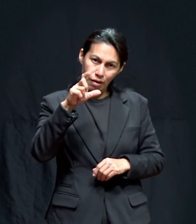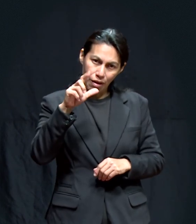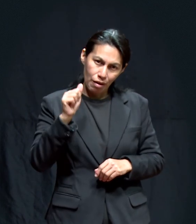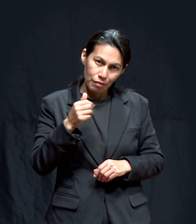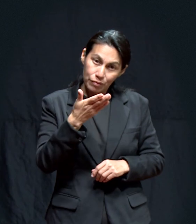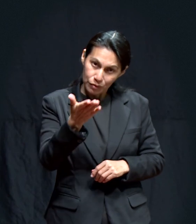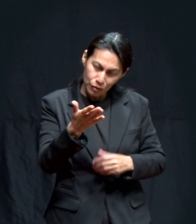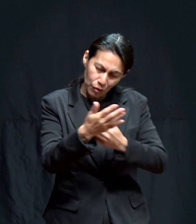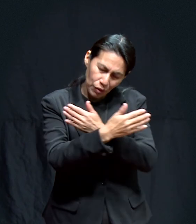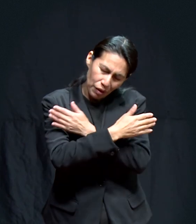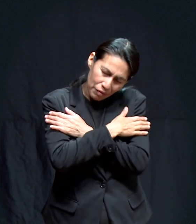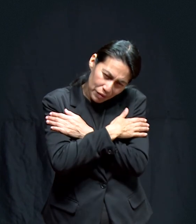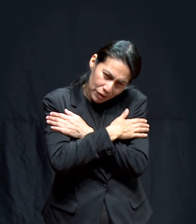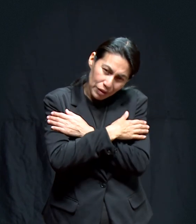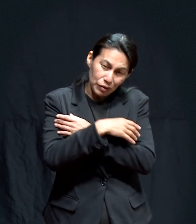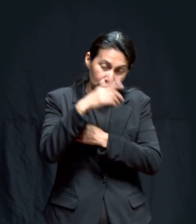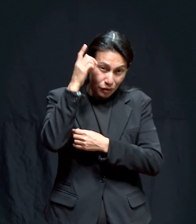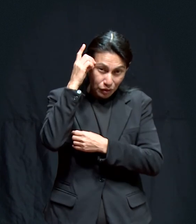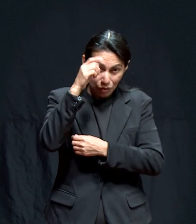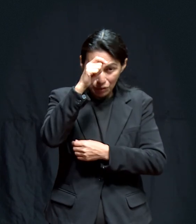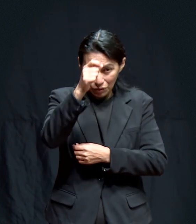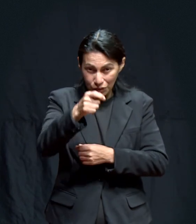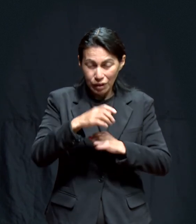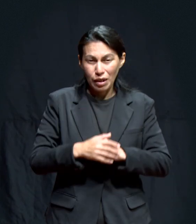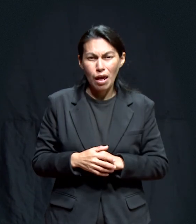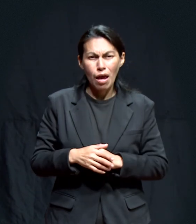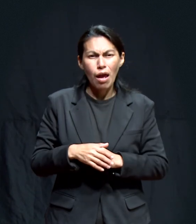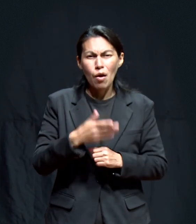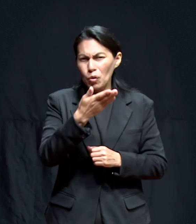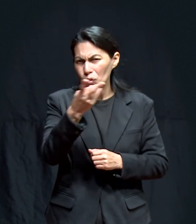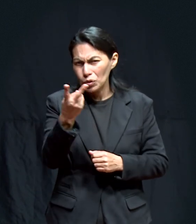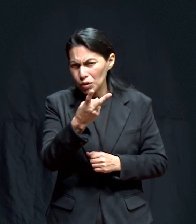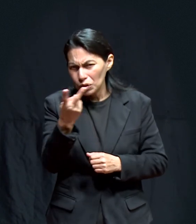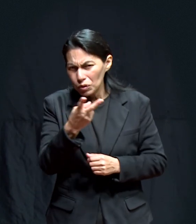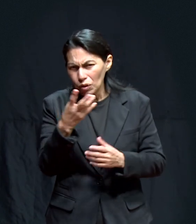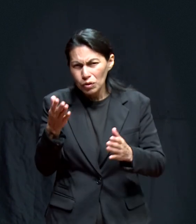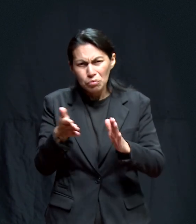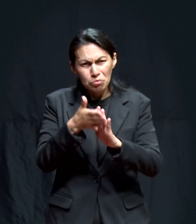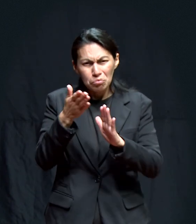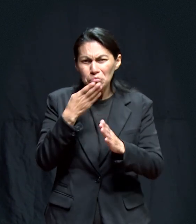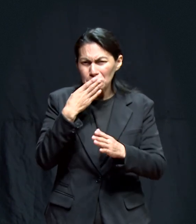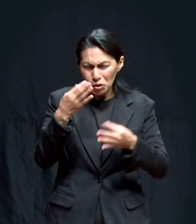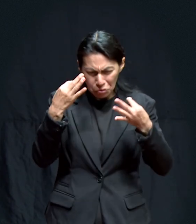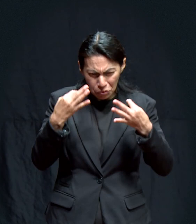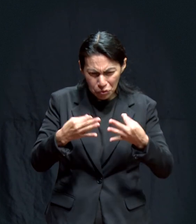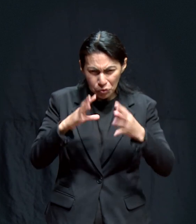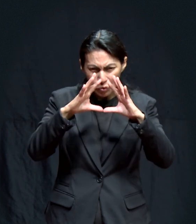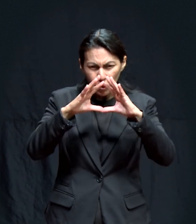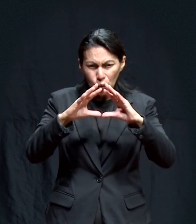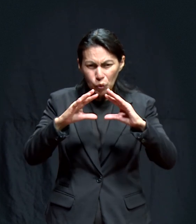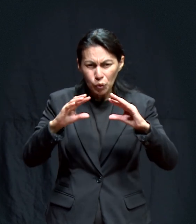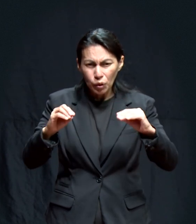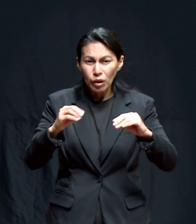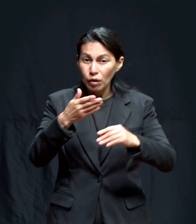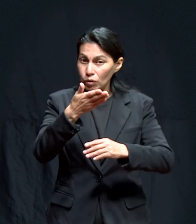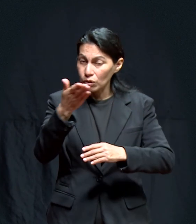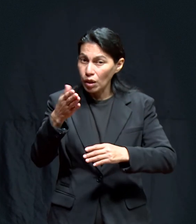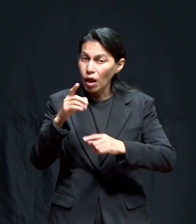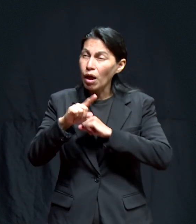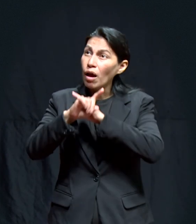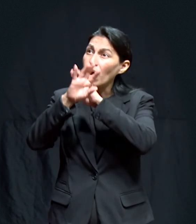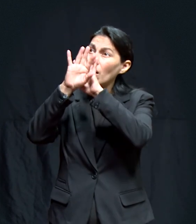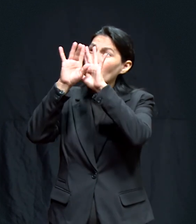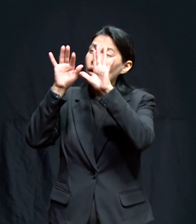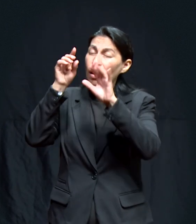distancia Y nuestras oraciones Por ti Por su recuperación Y también La de tu mamá Y para que